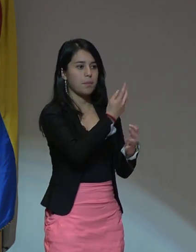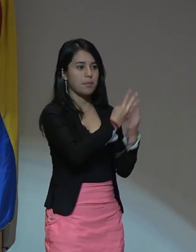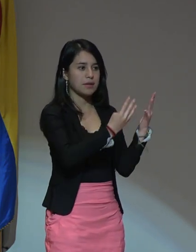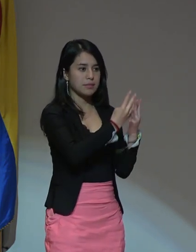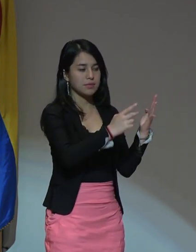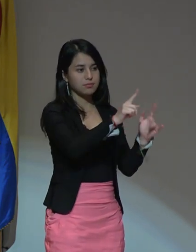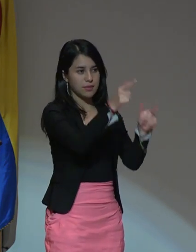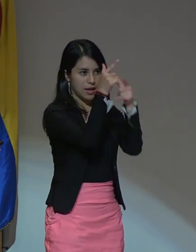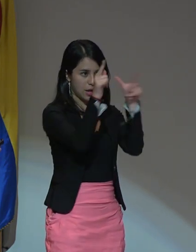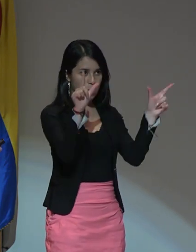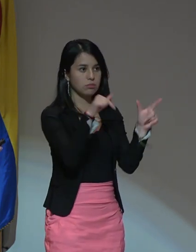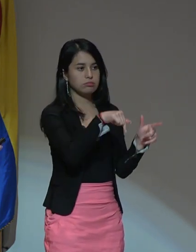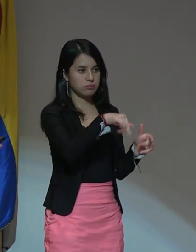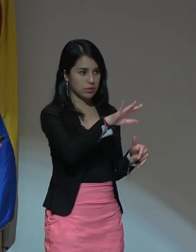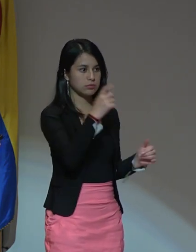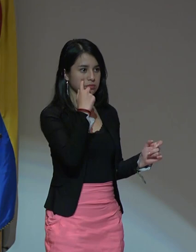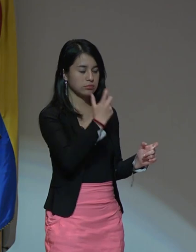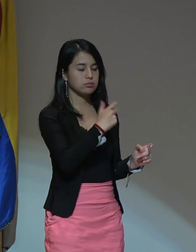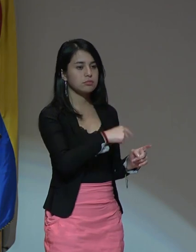y lenguaje